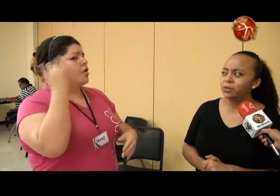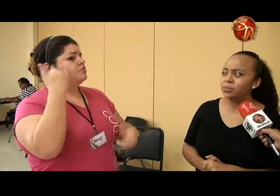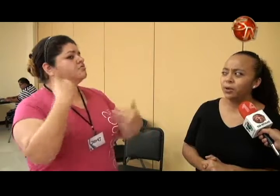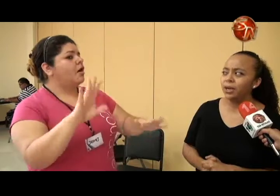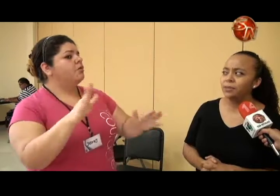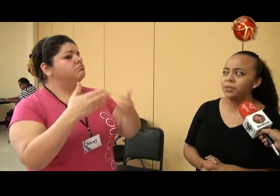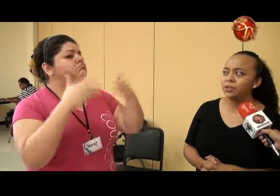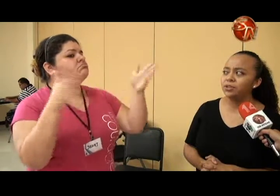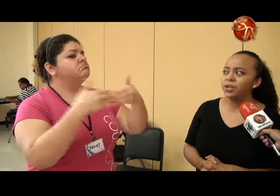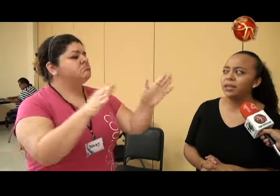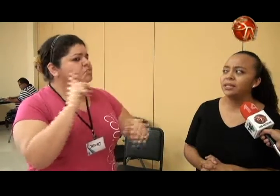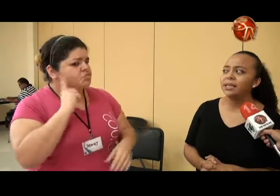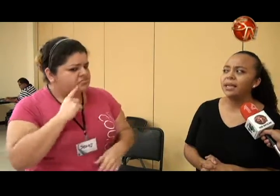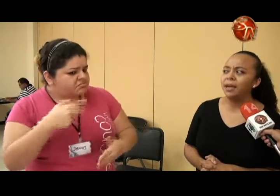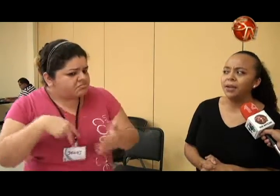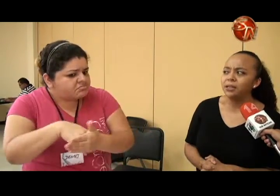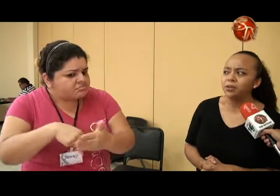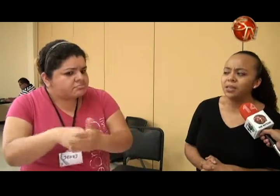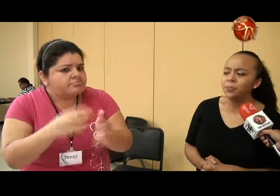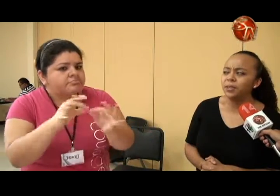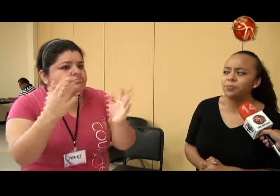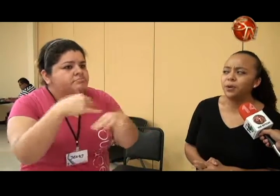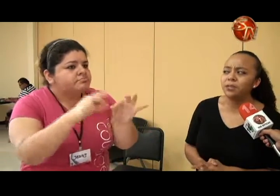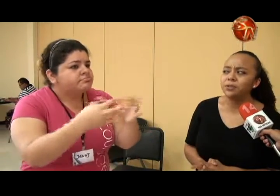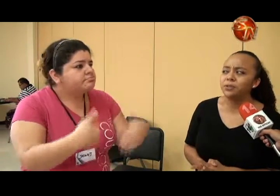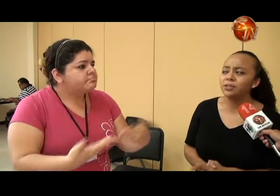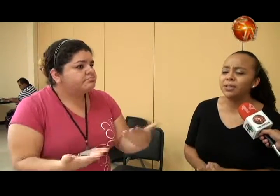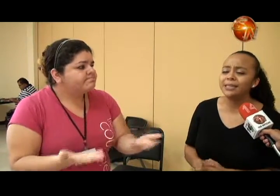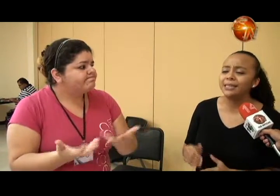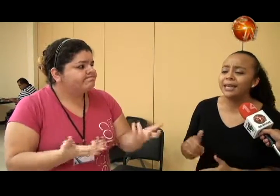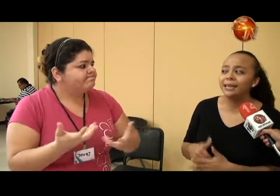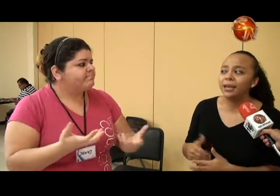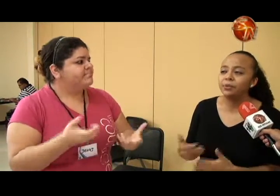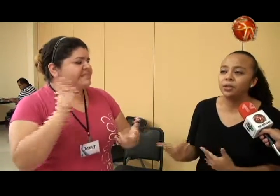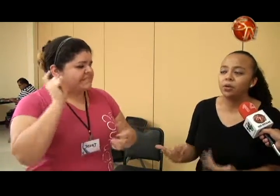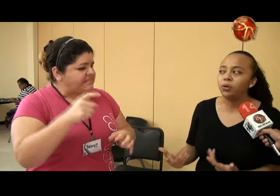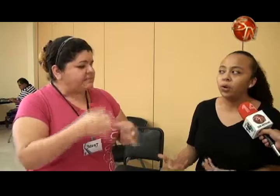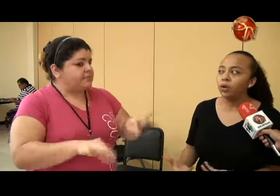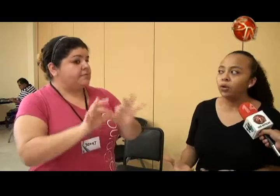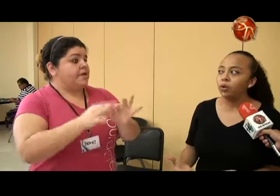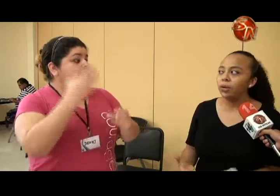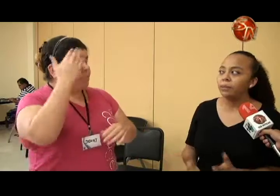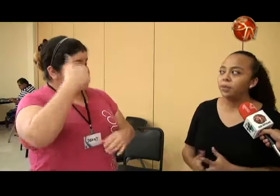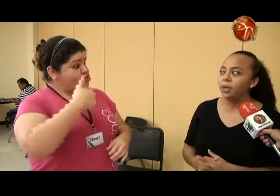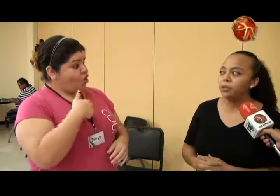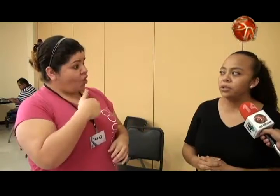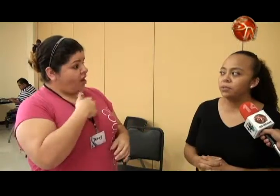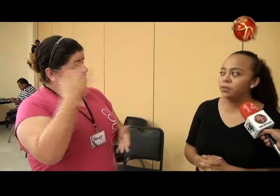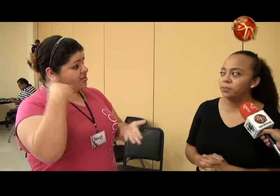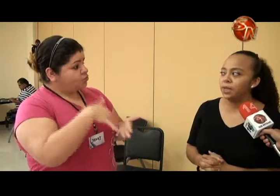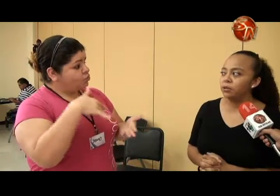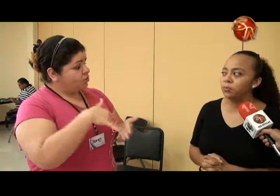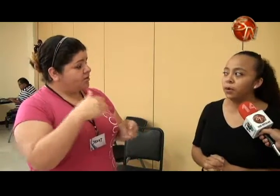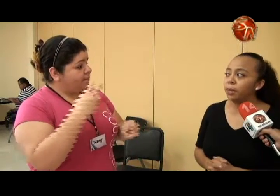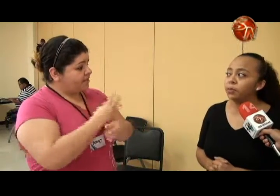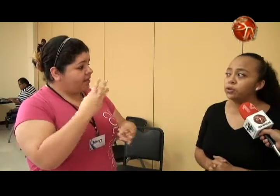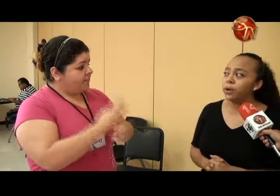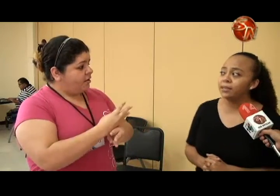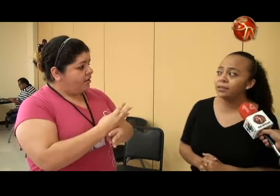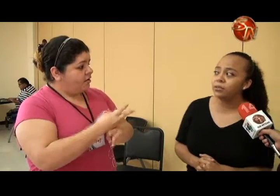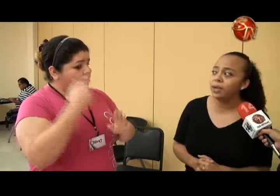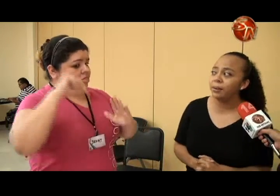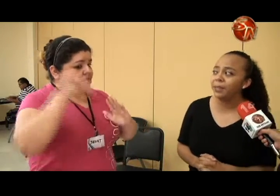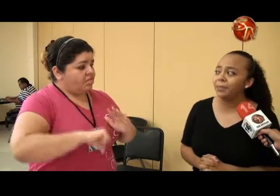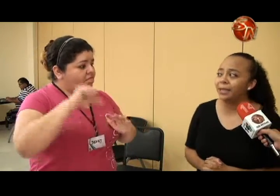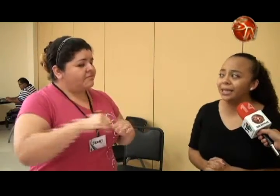obstáculos, porque las personas oyentes ya tienen abiertas todas las puertas, pero las personas sordas entramos y no lo logramos porque hay muchísimos obstáculos. Por ejemplo,